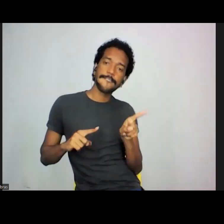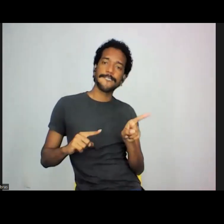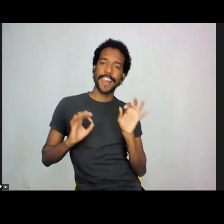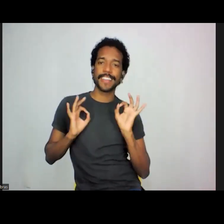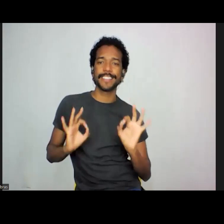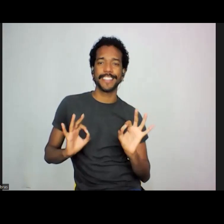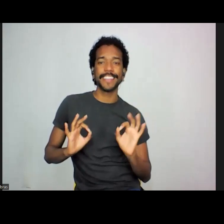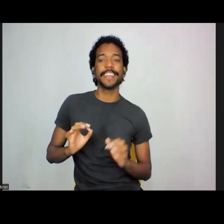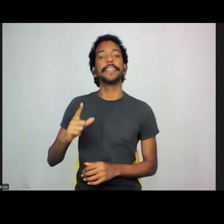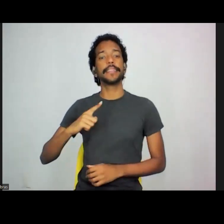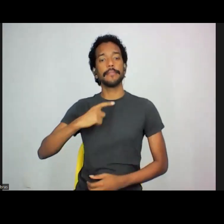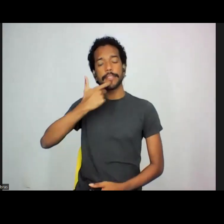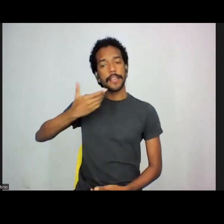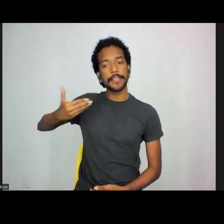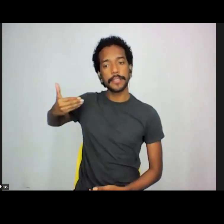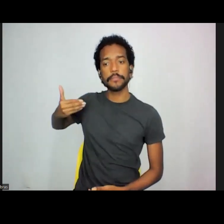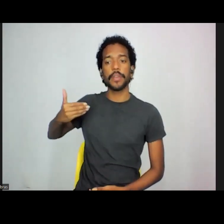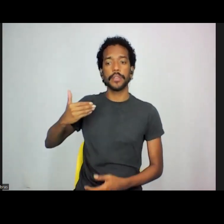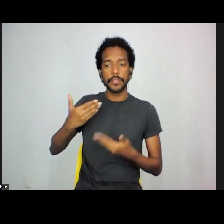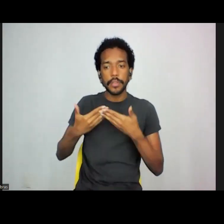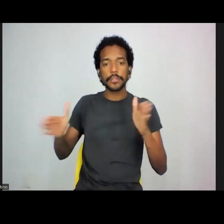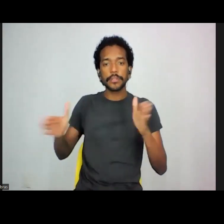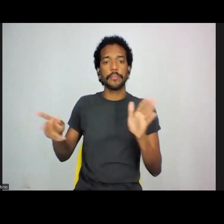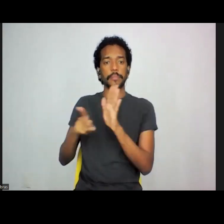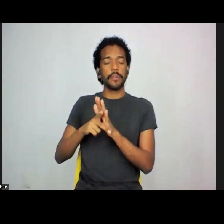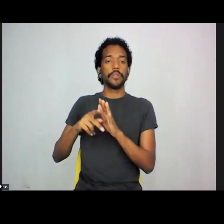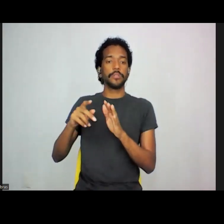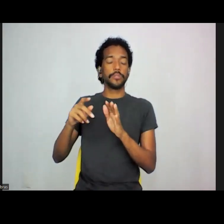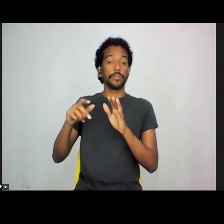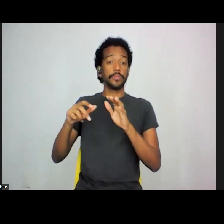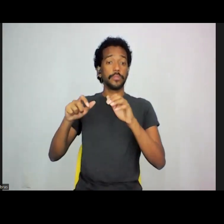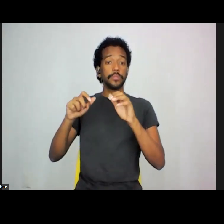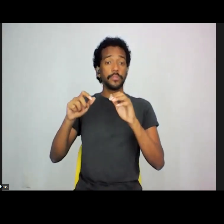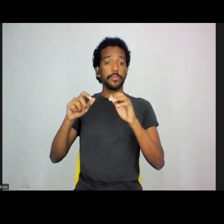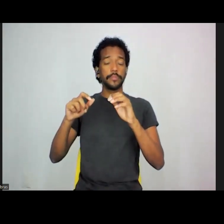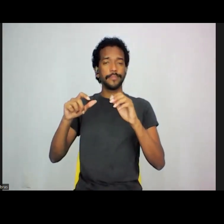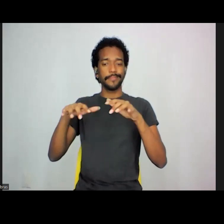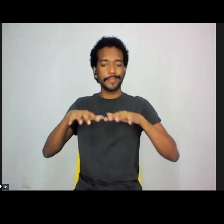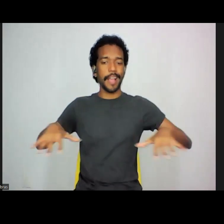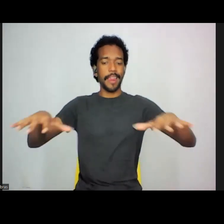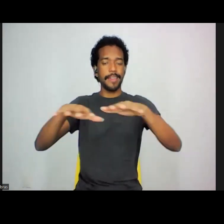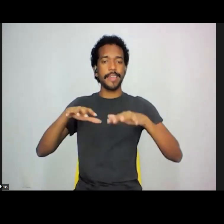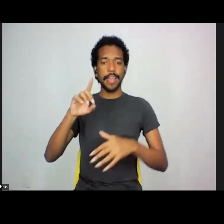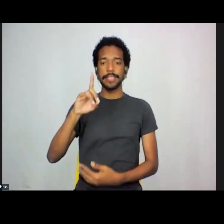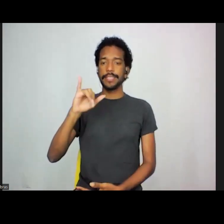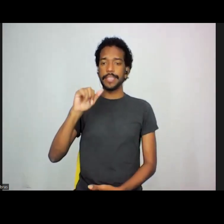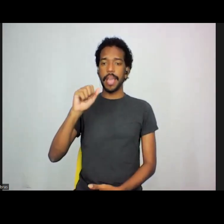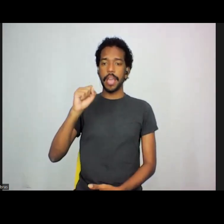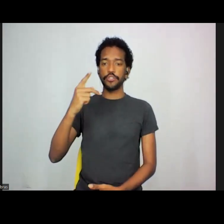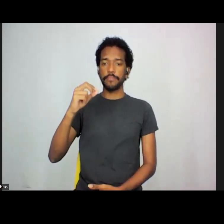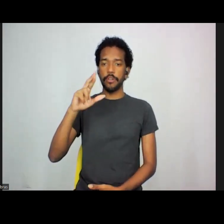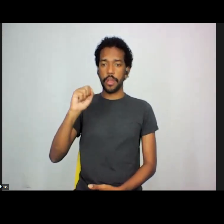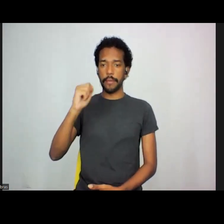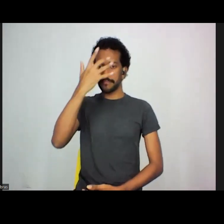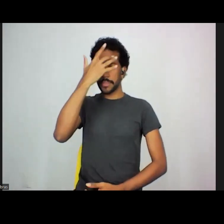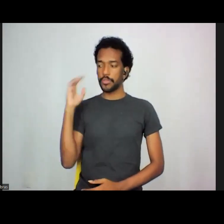tem recentemente um lançamento da Galeria Diáspora que traz esses diversos sujeitos plurais dialogando e